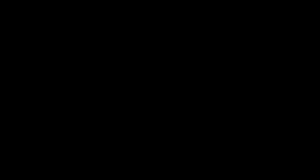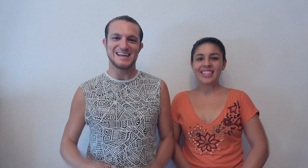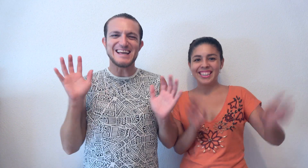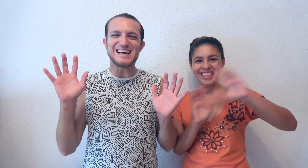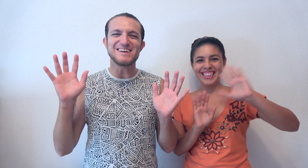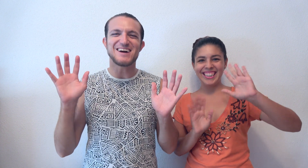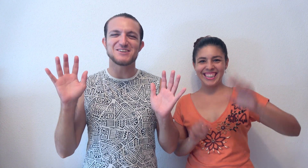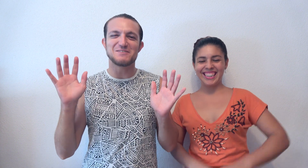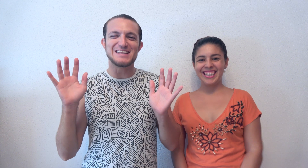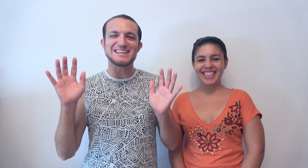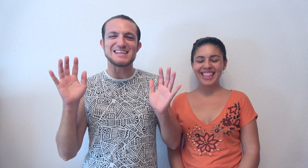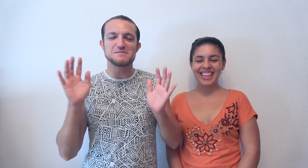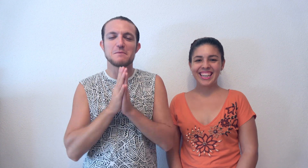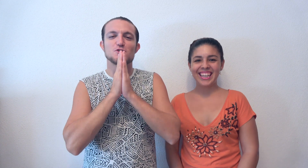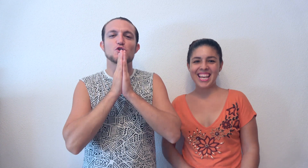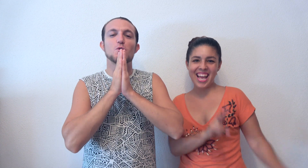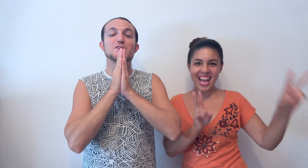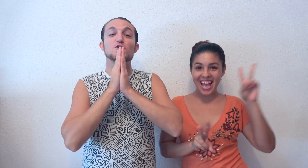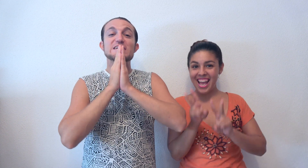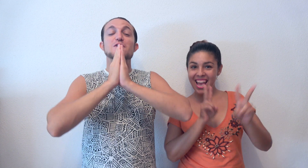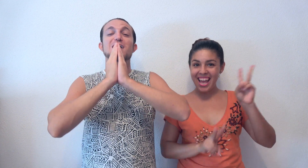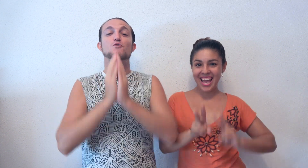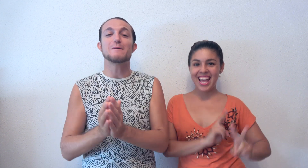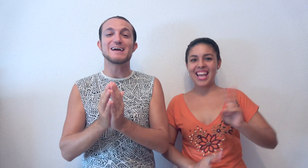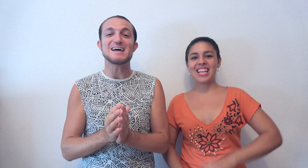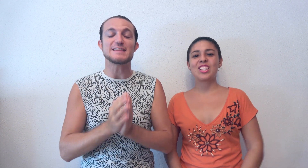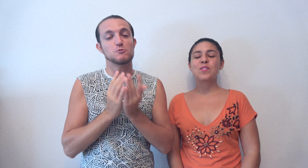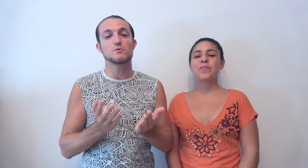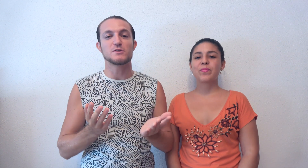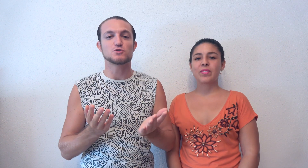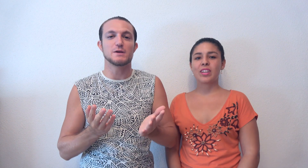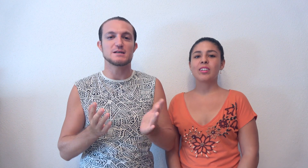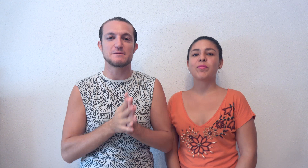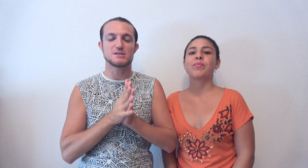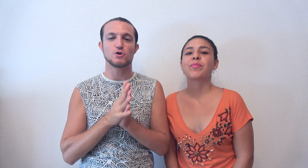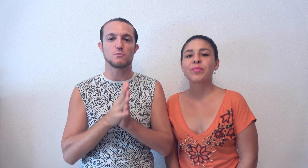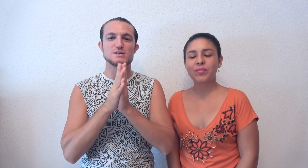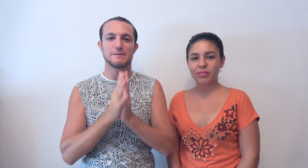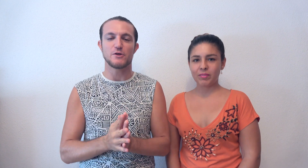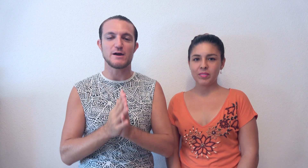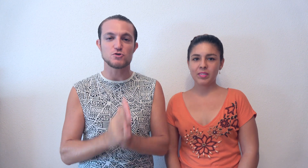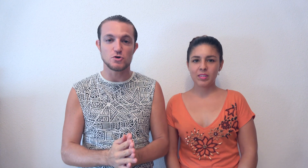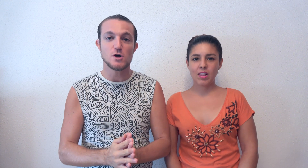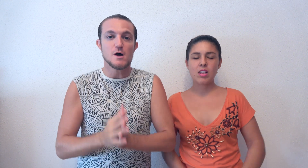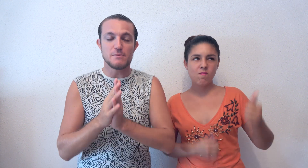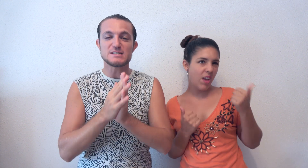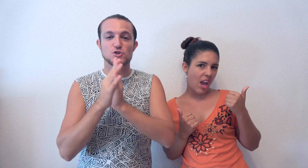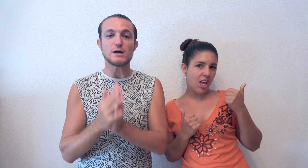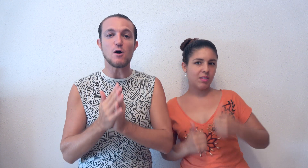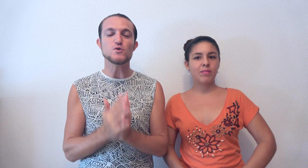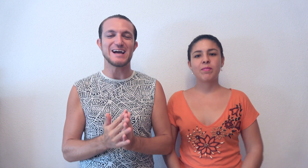¿Qué tal, viajeros independientes? Bienvenidos a un nuevo vídeo y a una nueva guía de Mundo por Descubrir. Ya sabéis que hoy, como es sábado de agosto, pues toca una